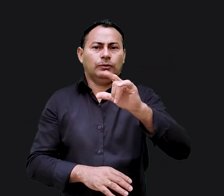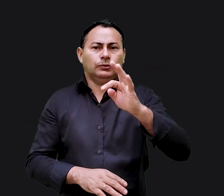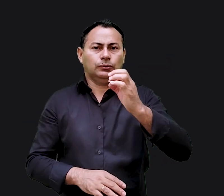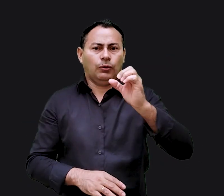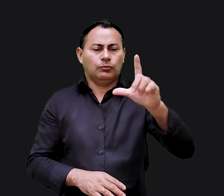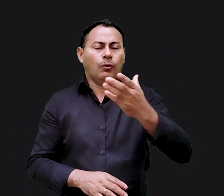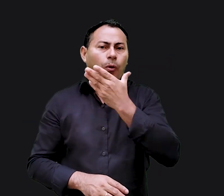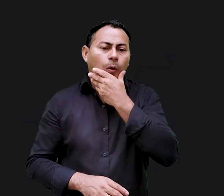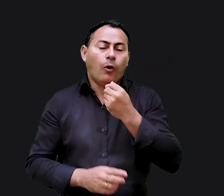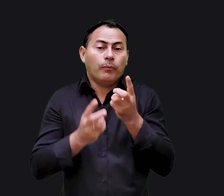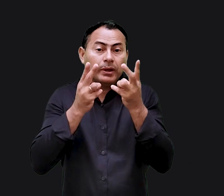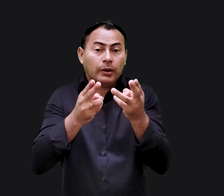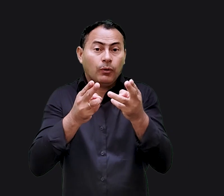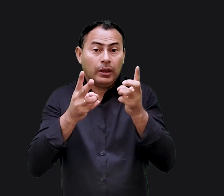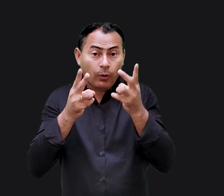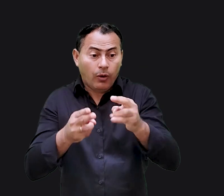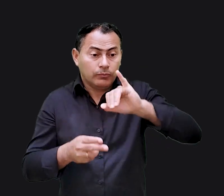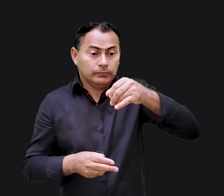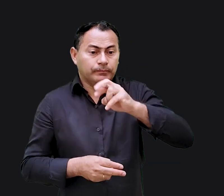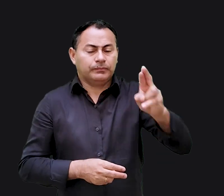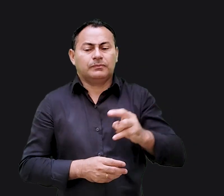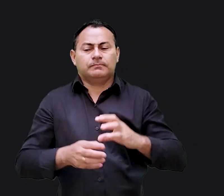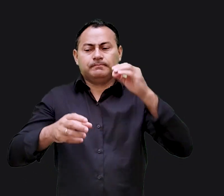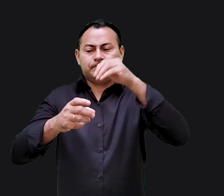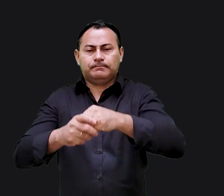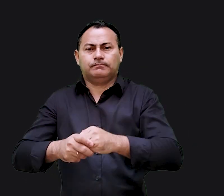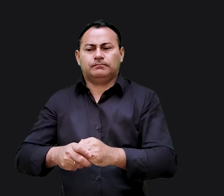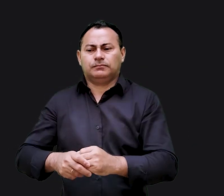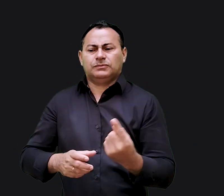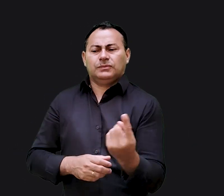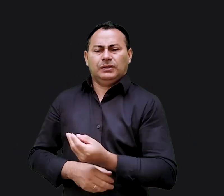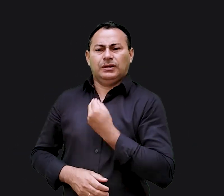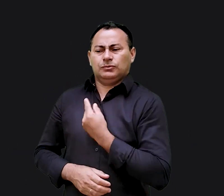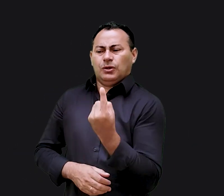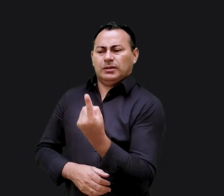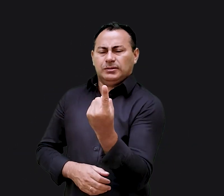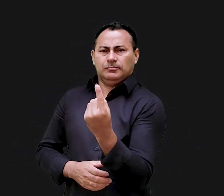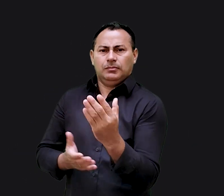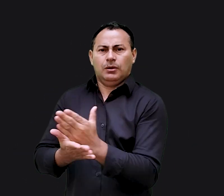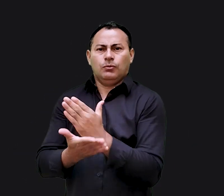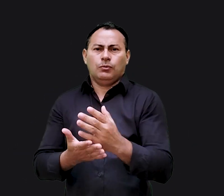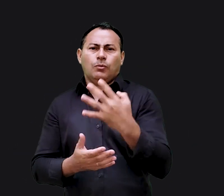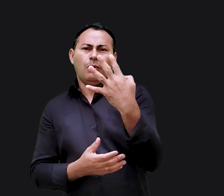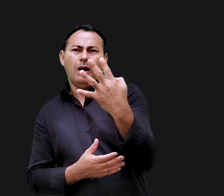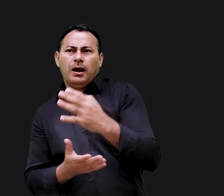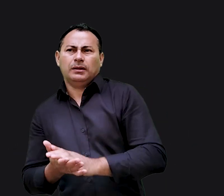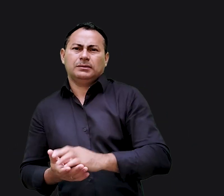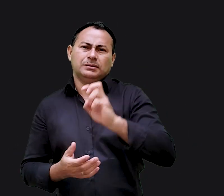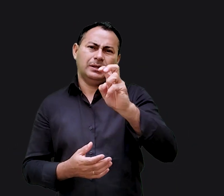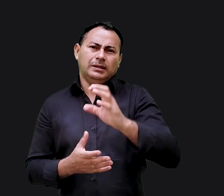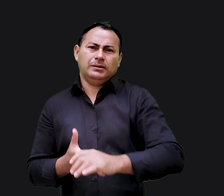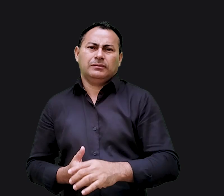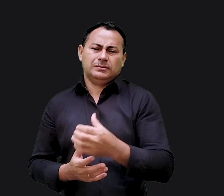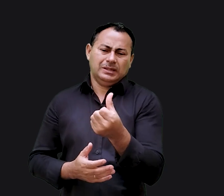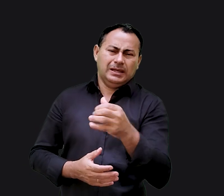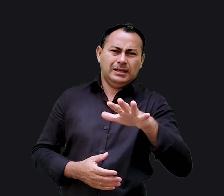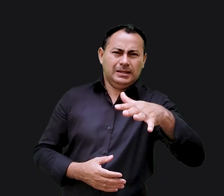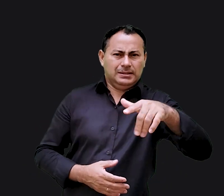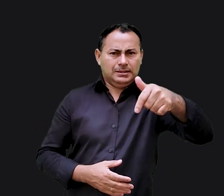Hilton de Hanoi. Homens como Jeremias Denton foram confinados em solitários, alguns por quatro, cinco, seis e até